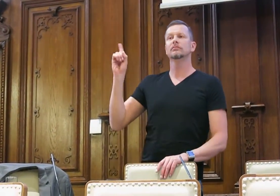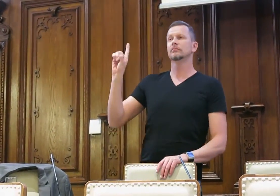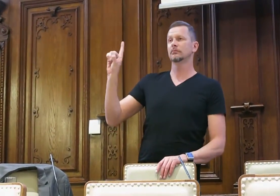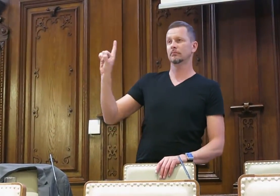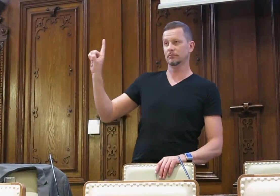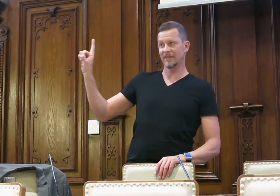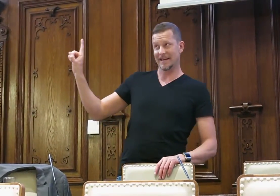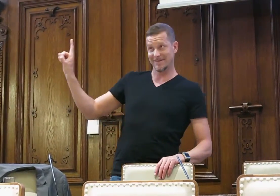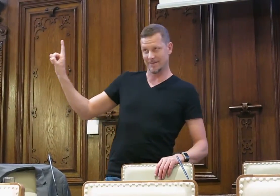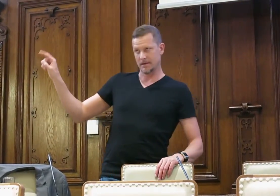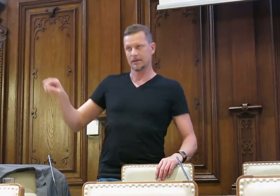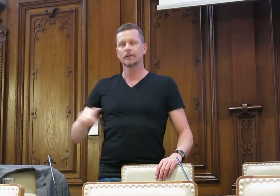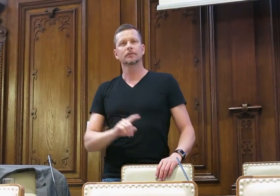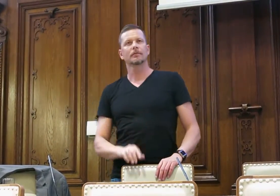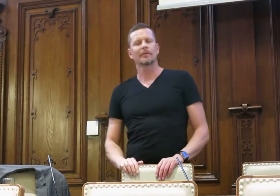und geht seines Weges.